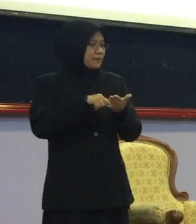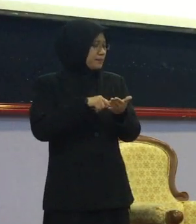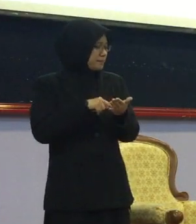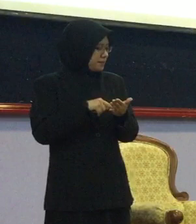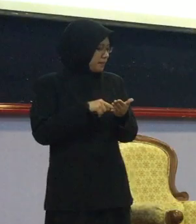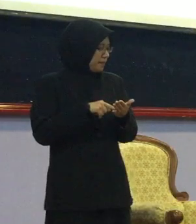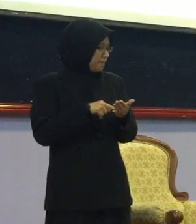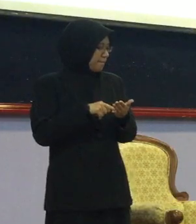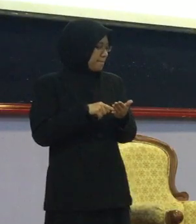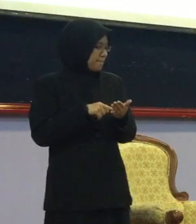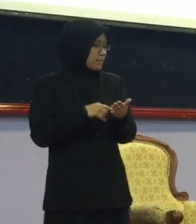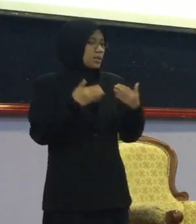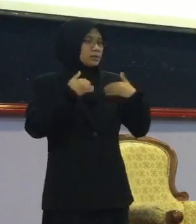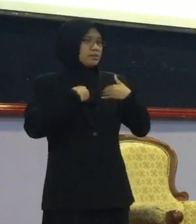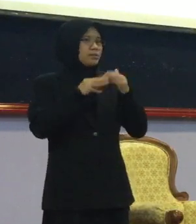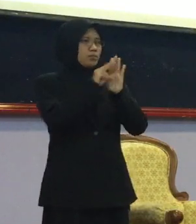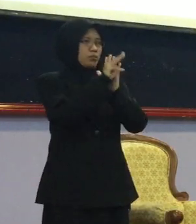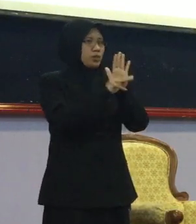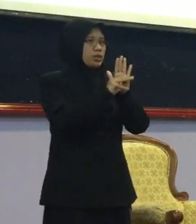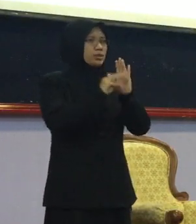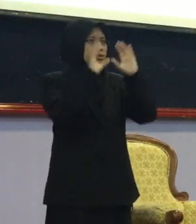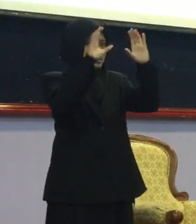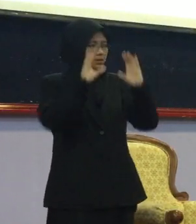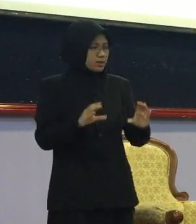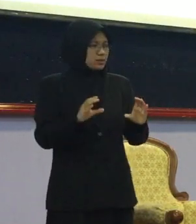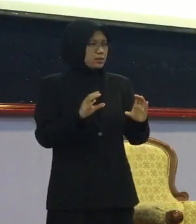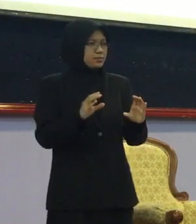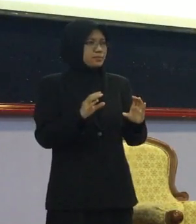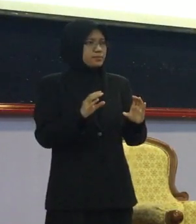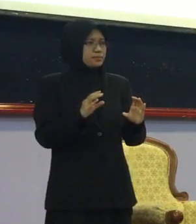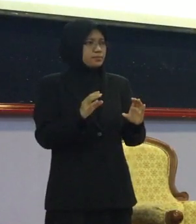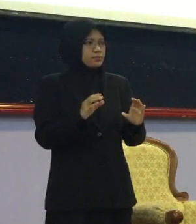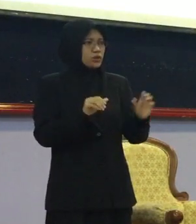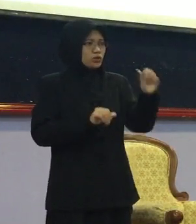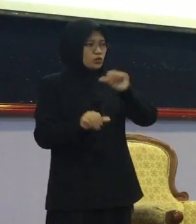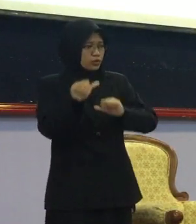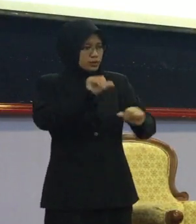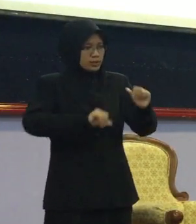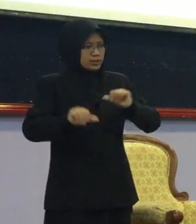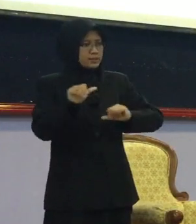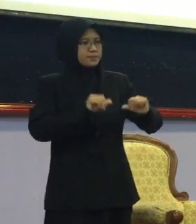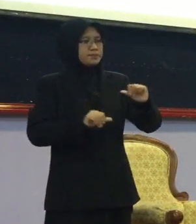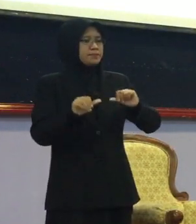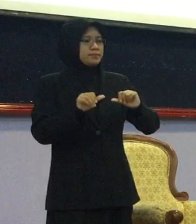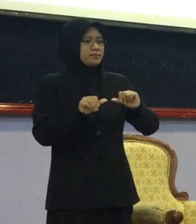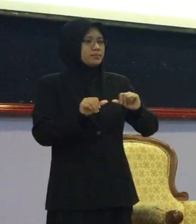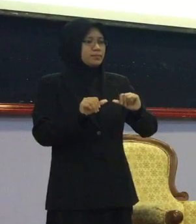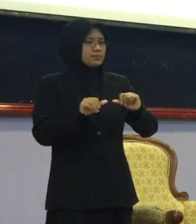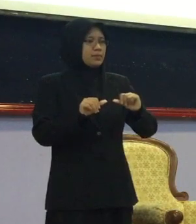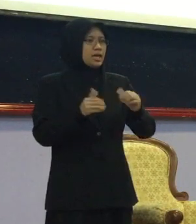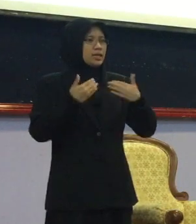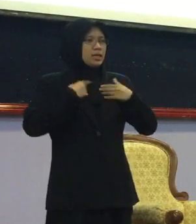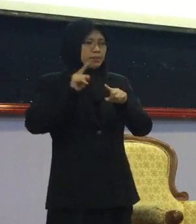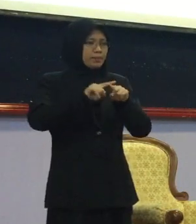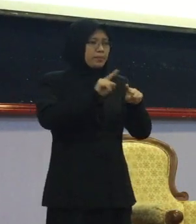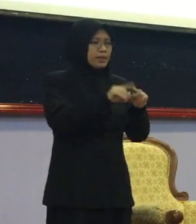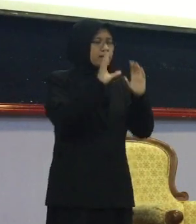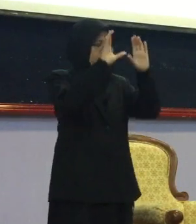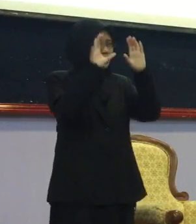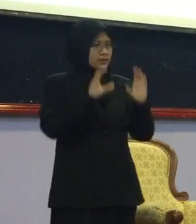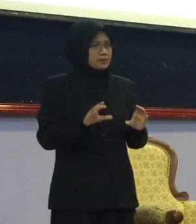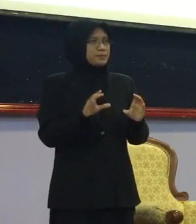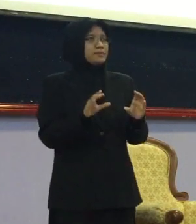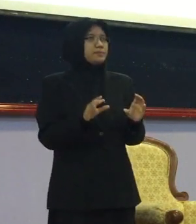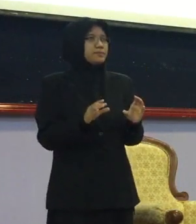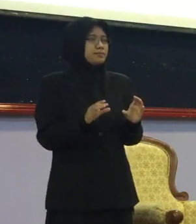Sebab dia ada Model-model macam mana Integrated Sebab dalam cabaran pun Dia ada Integrated education Macam mana Nanti kalau inklusif Education